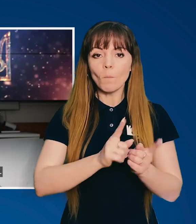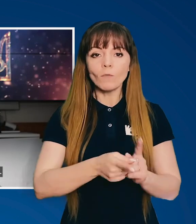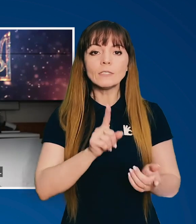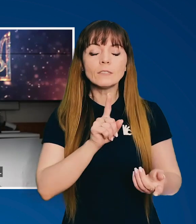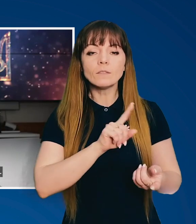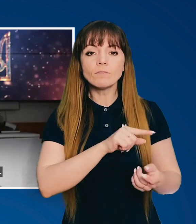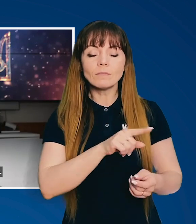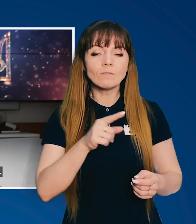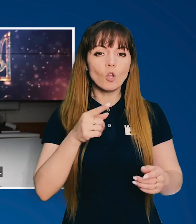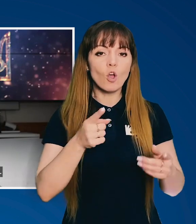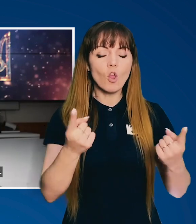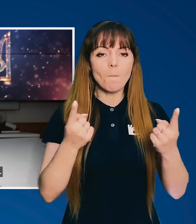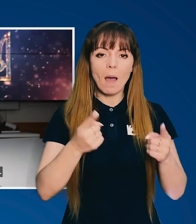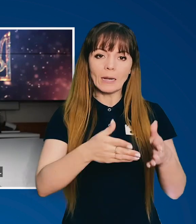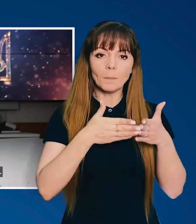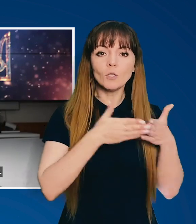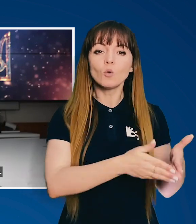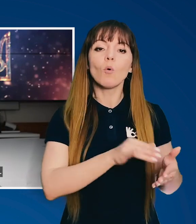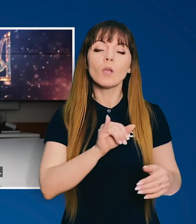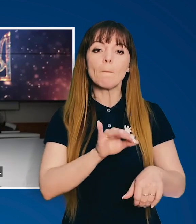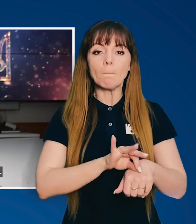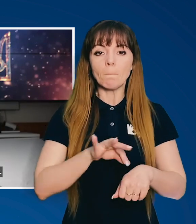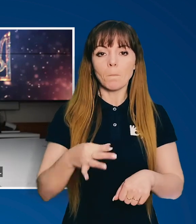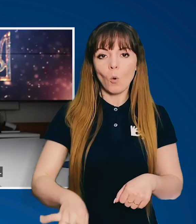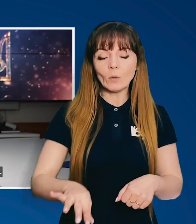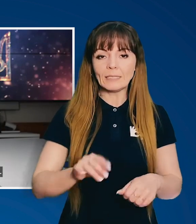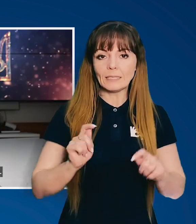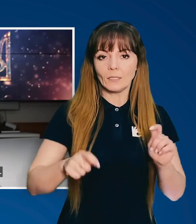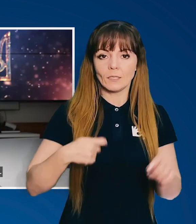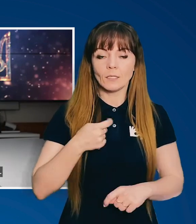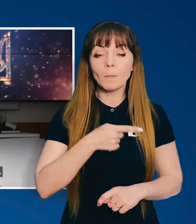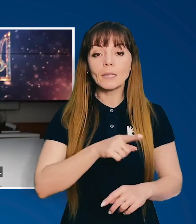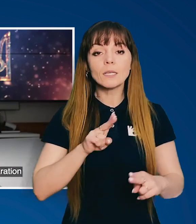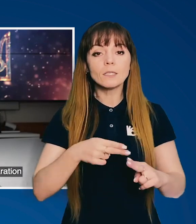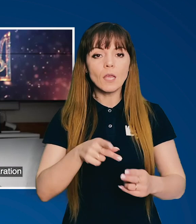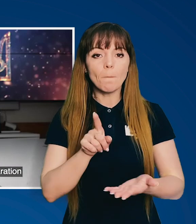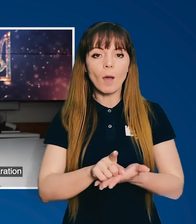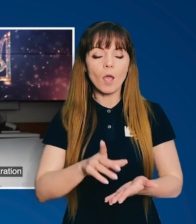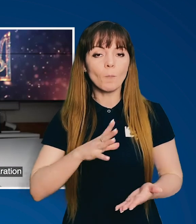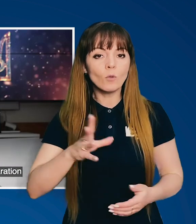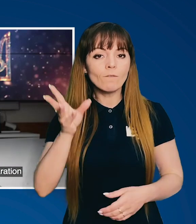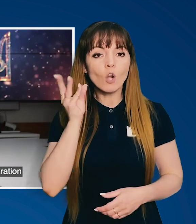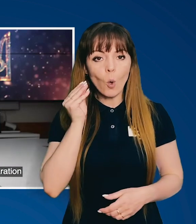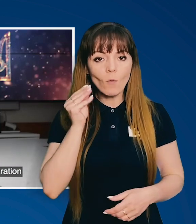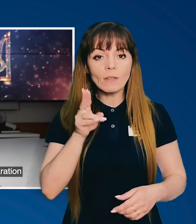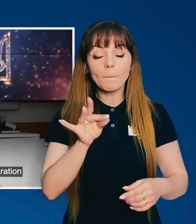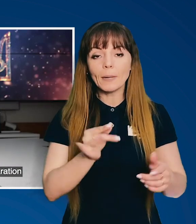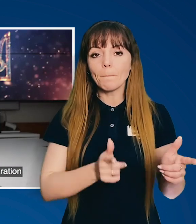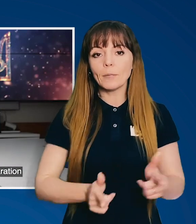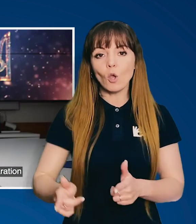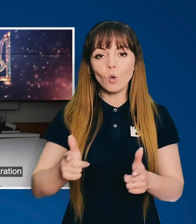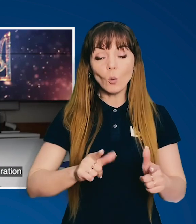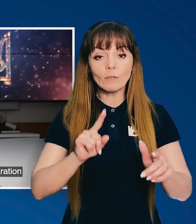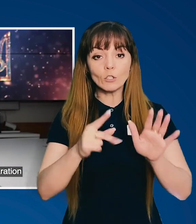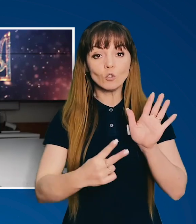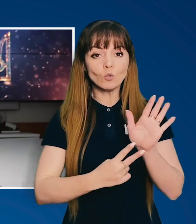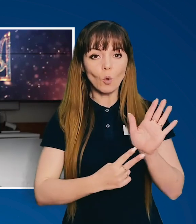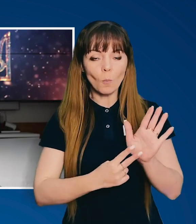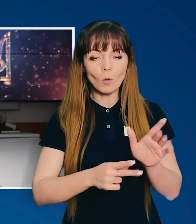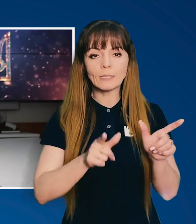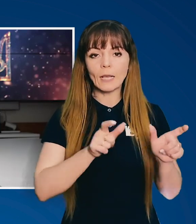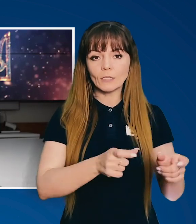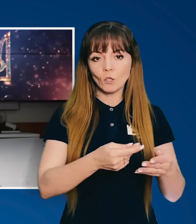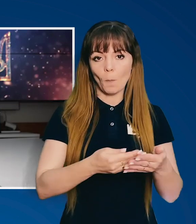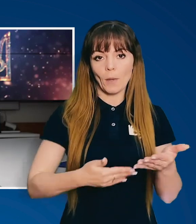стати глобальним ізгоєм і понести болісні збитки. Це має бути враховано при підготовці